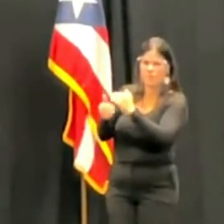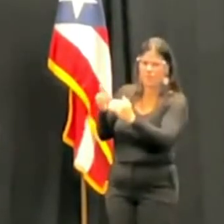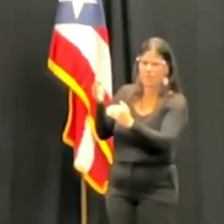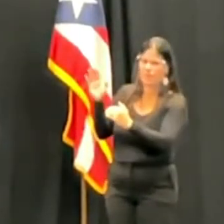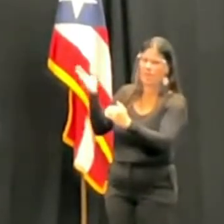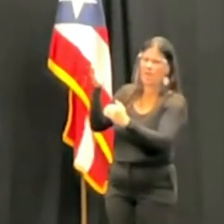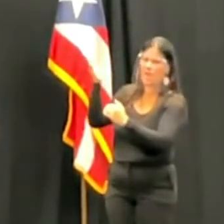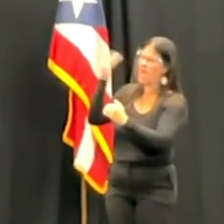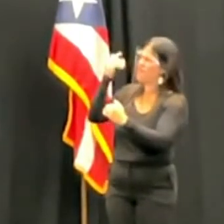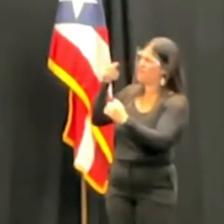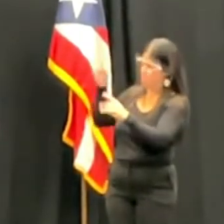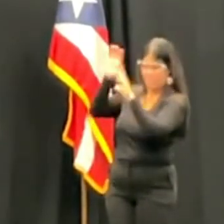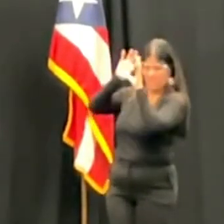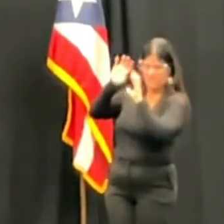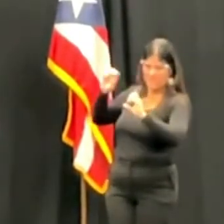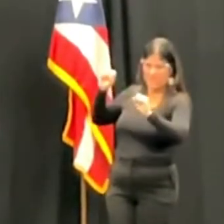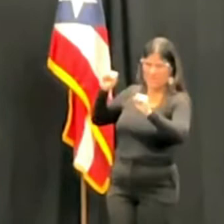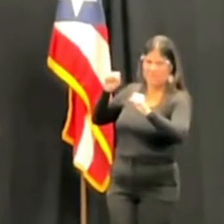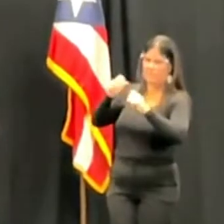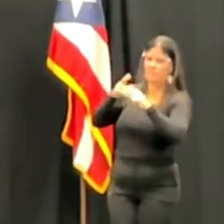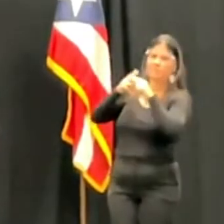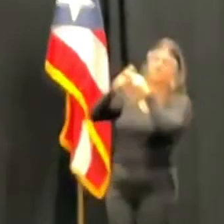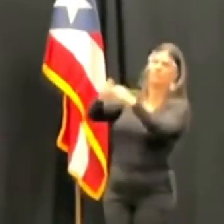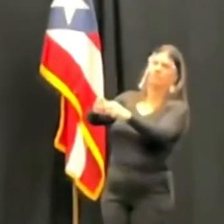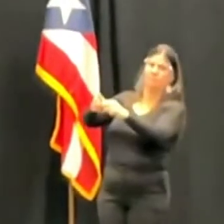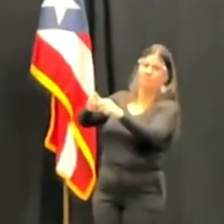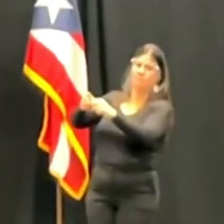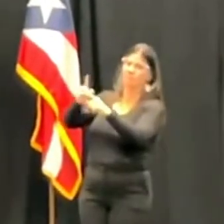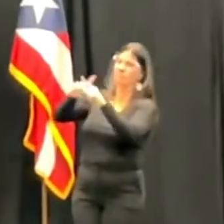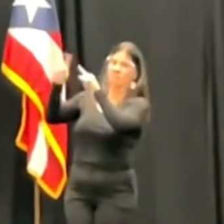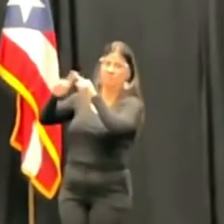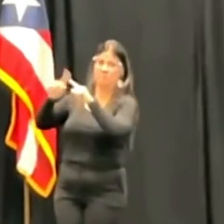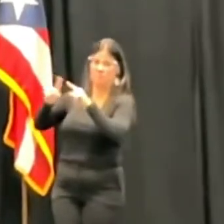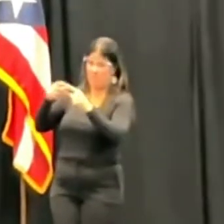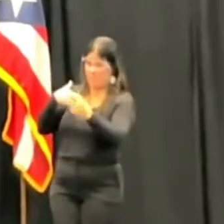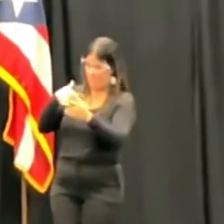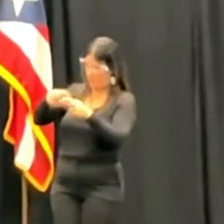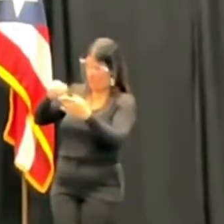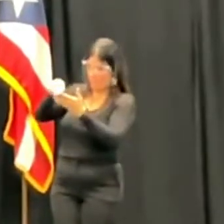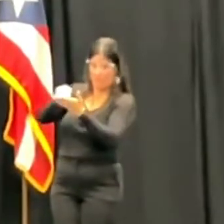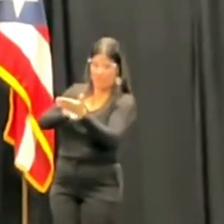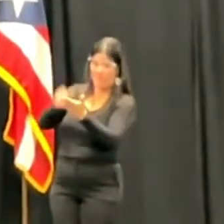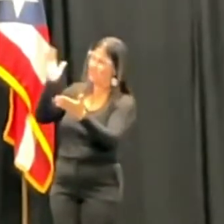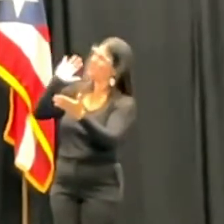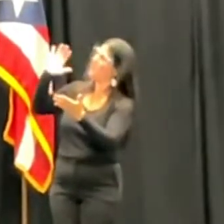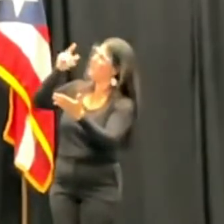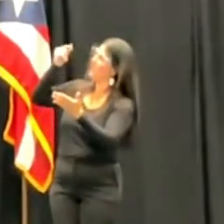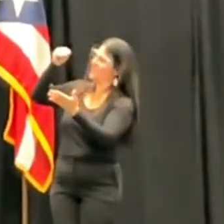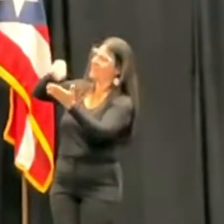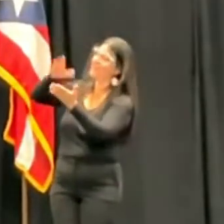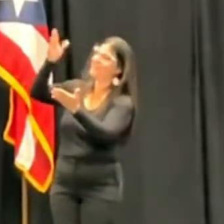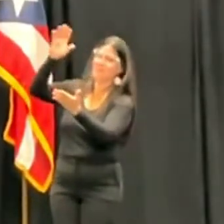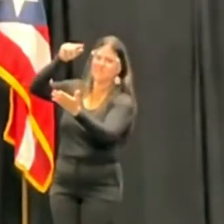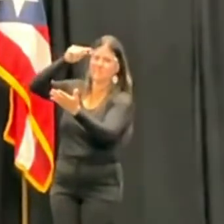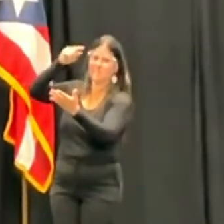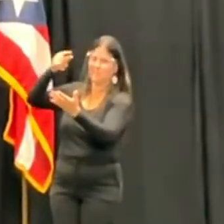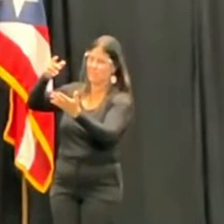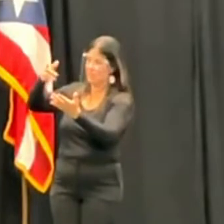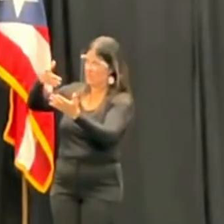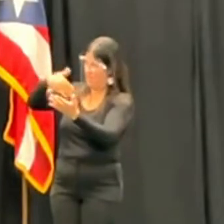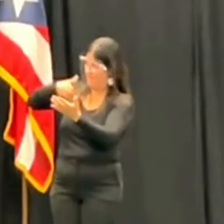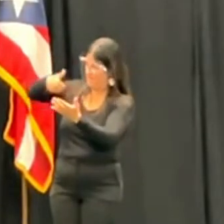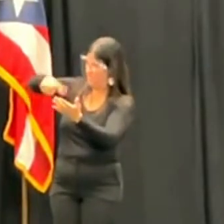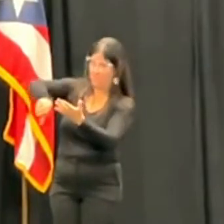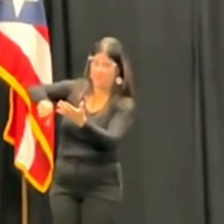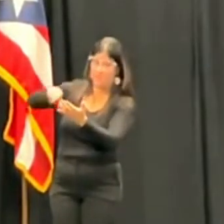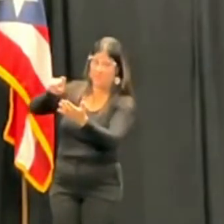Comisión de Nombramientos ha dicho que parte del problema con los nombramientos colgados es que usted no ha cumplido, dicen